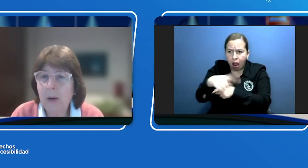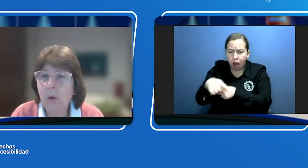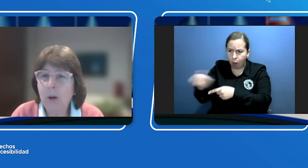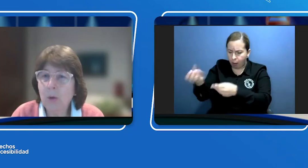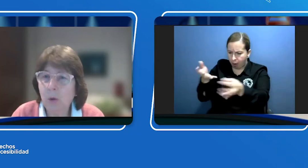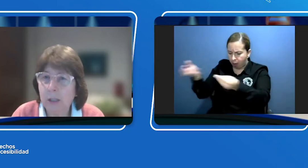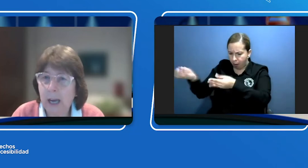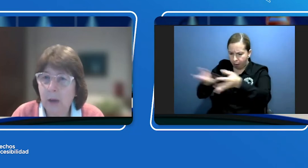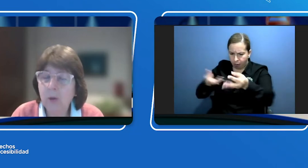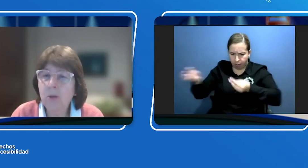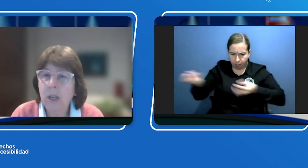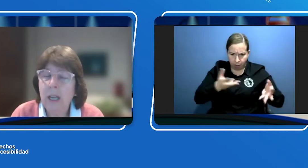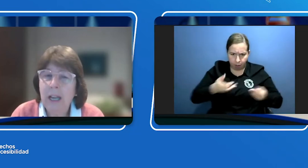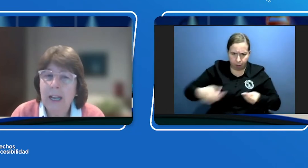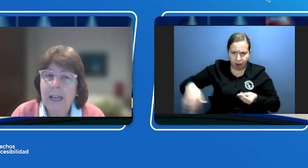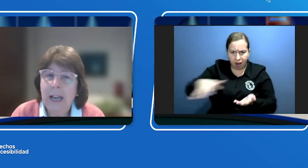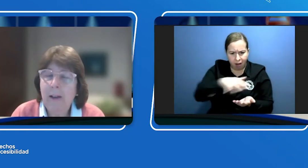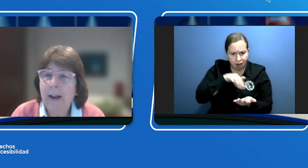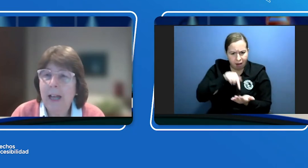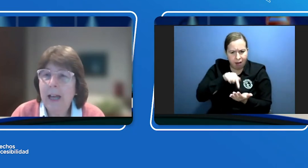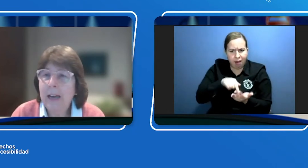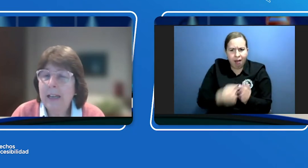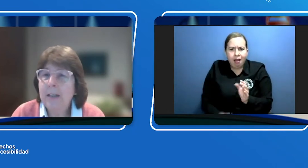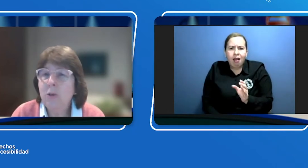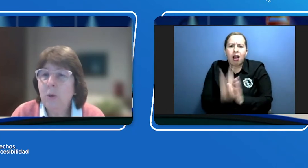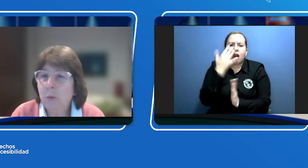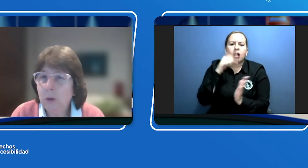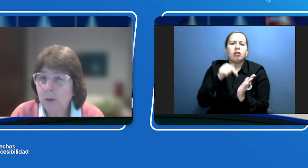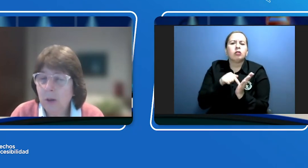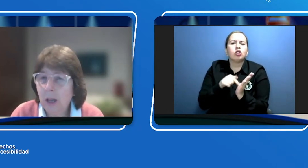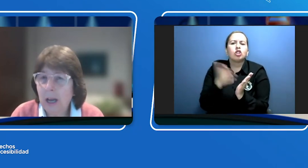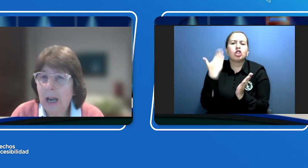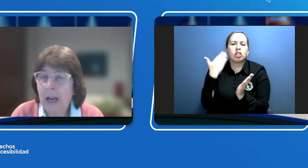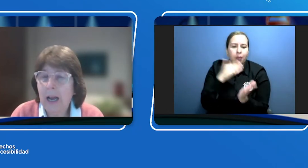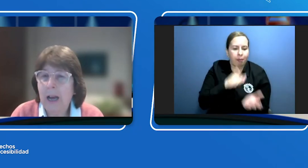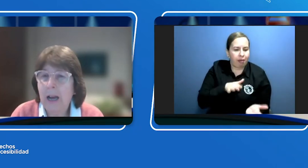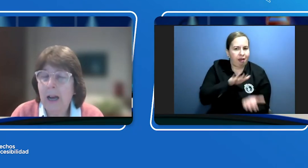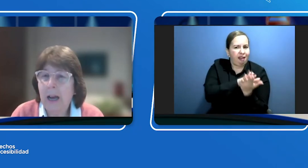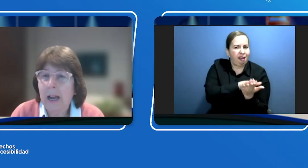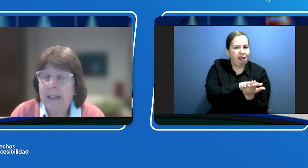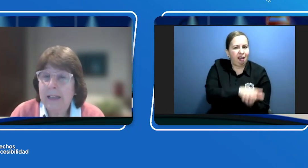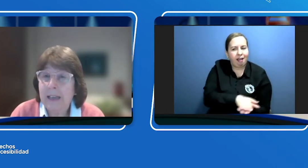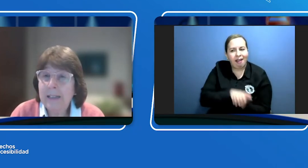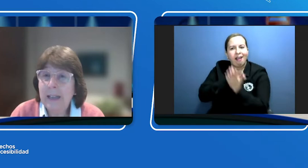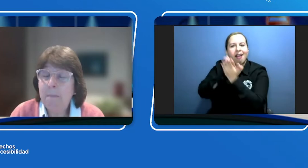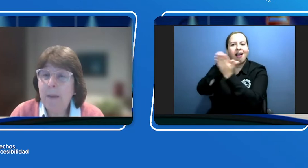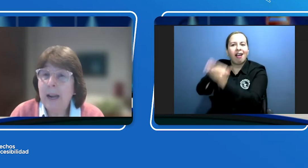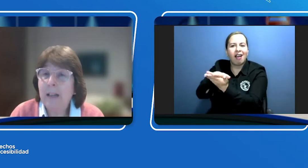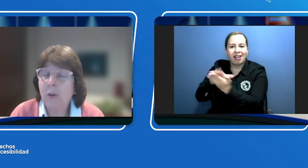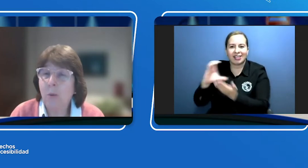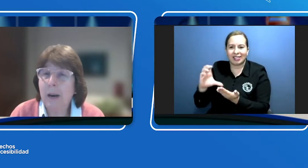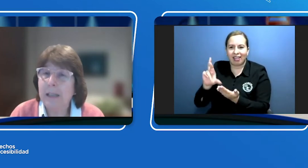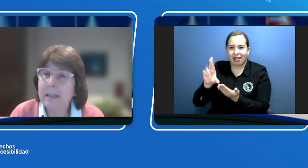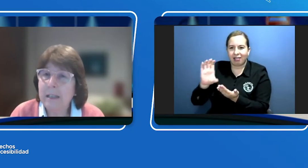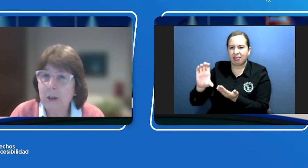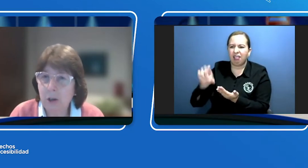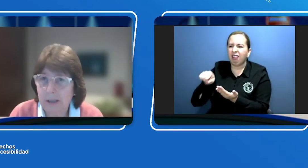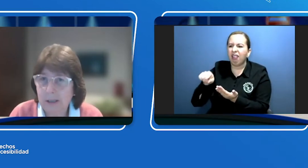unos resultados que le van a dar insumos a la a la CRC para tomar decisiones